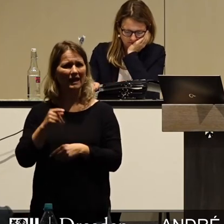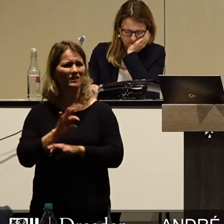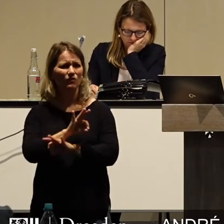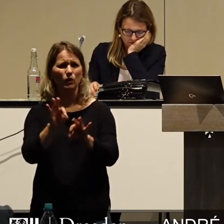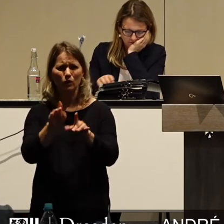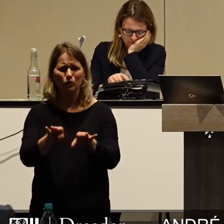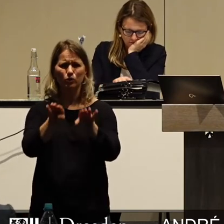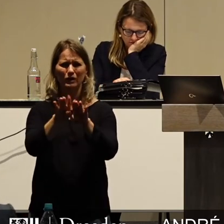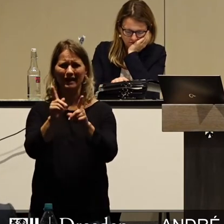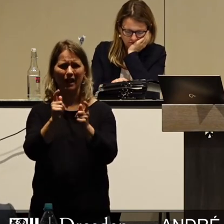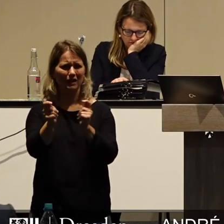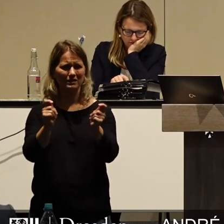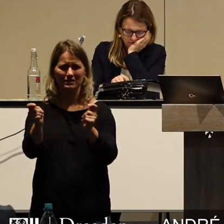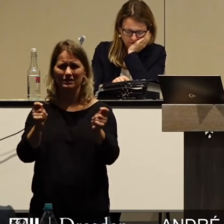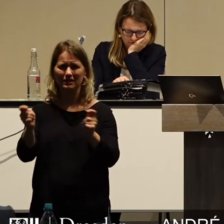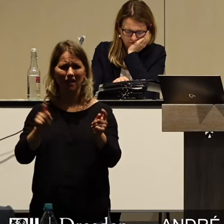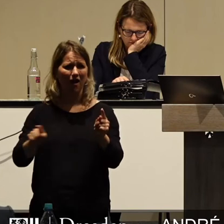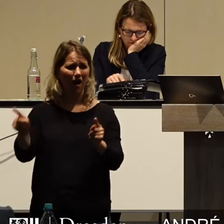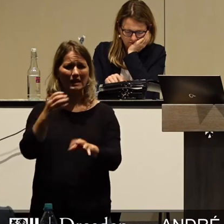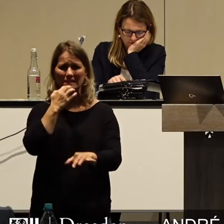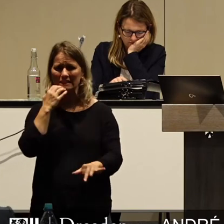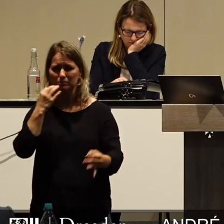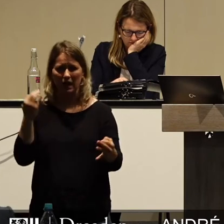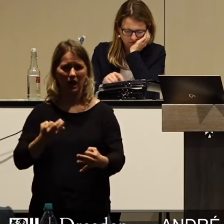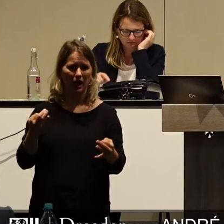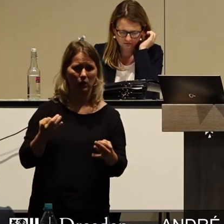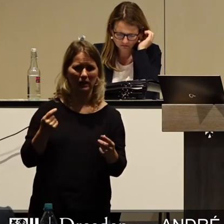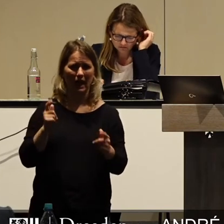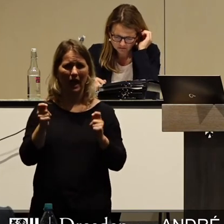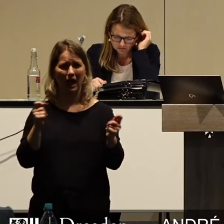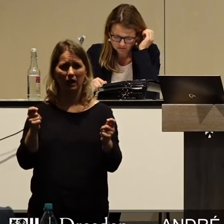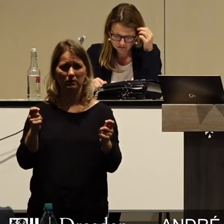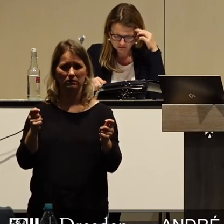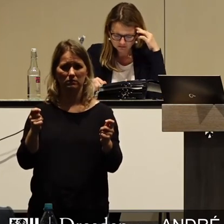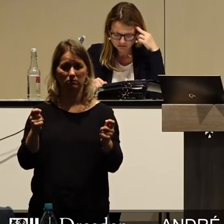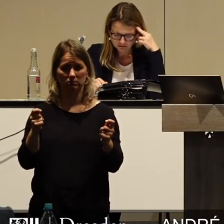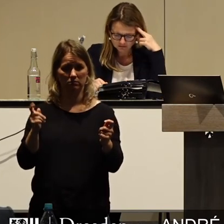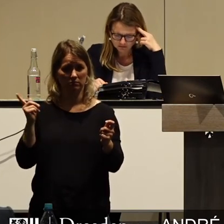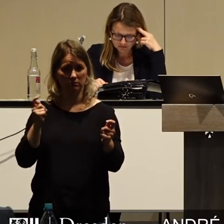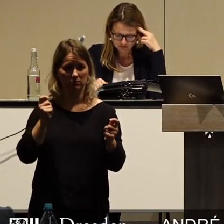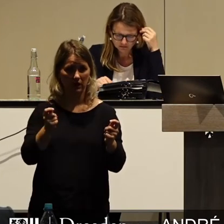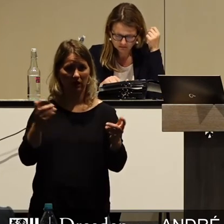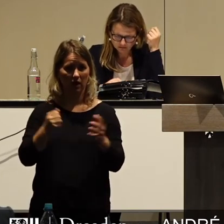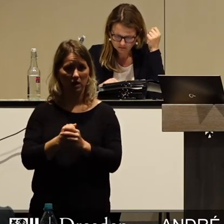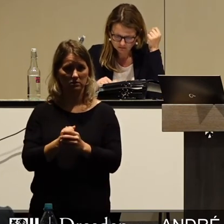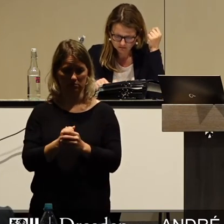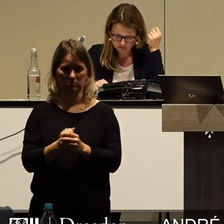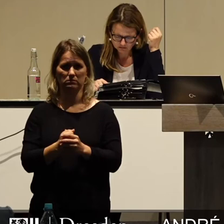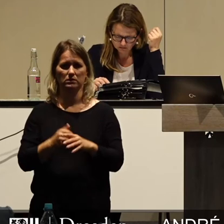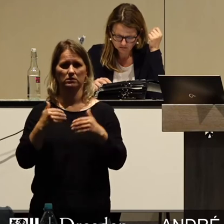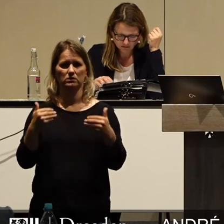auf das so viele Menschen so dringend angewiesen sind, erleben wir die fatale Politik